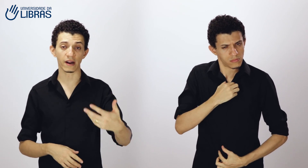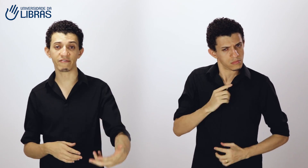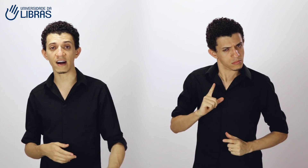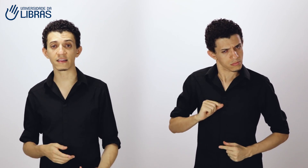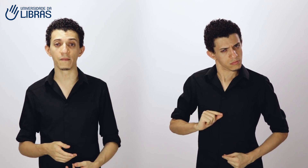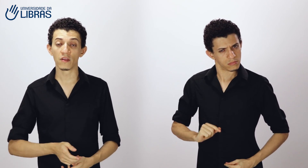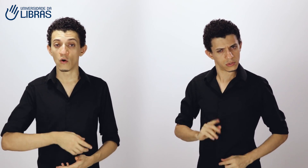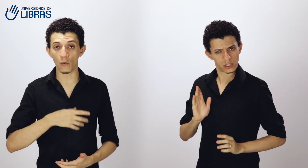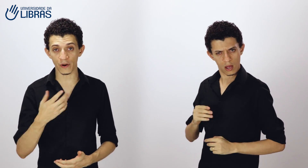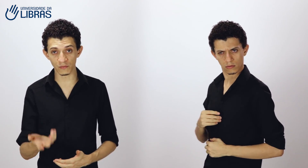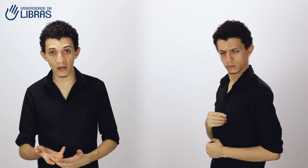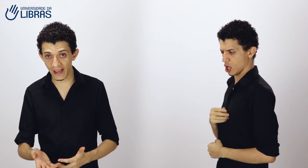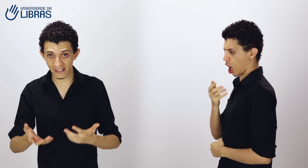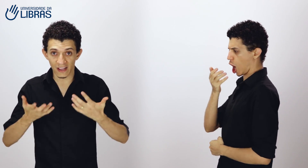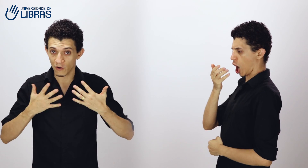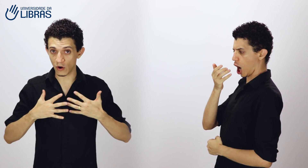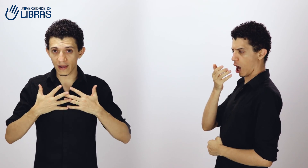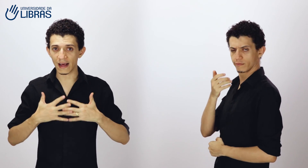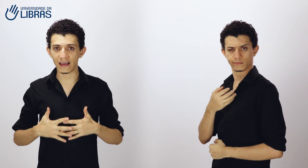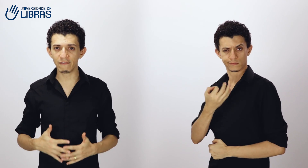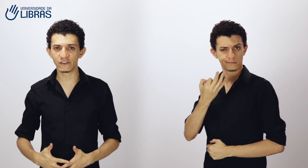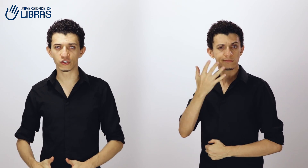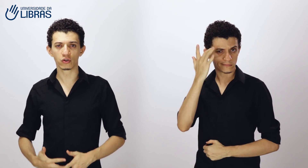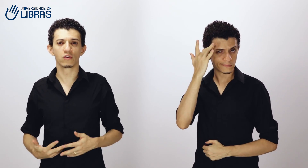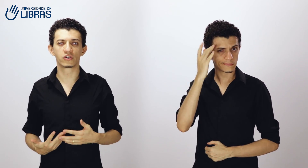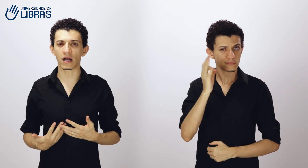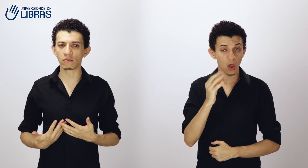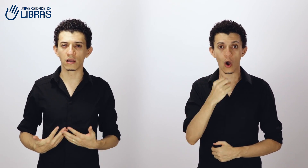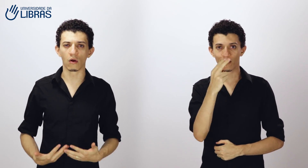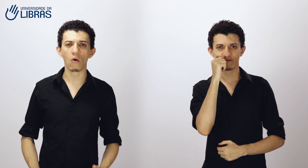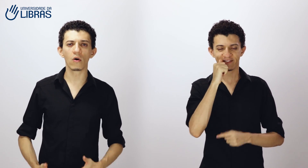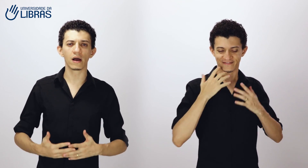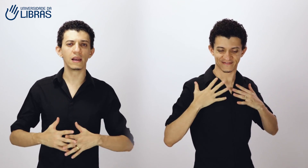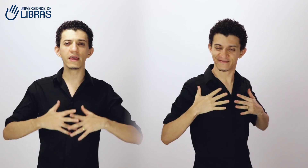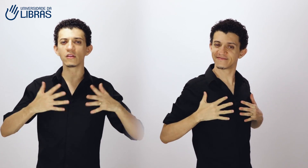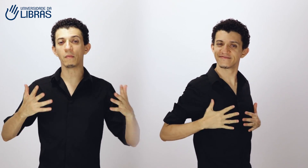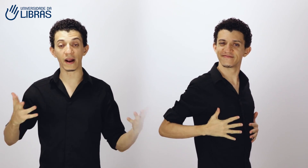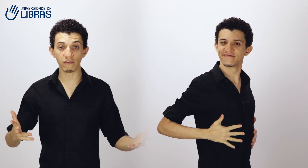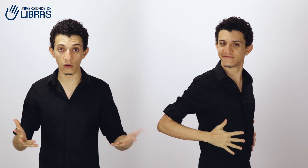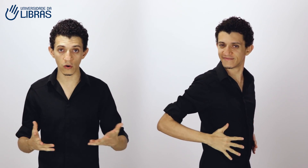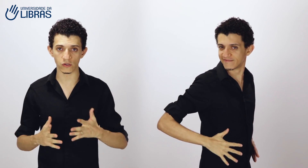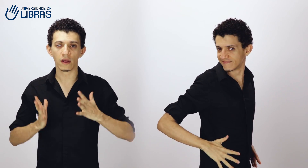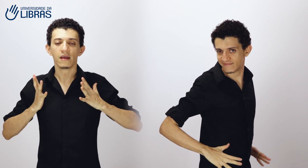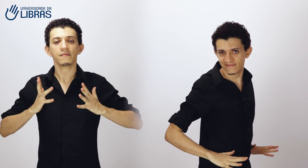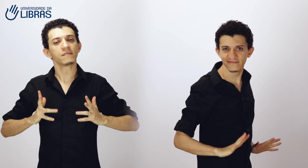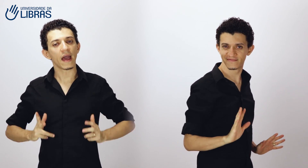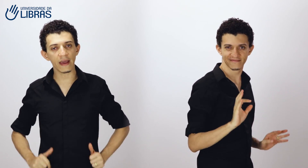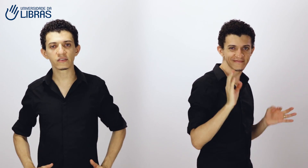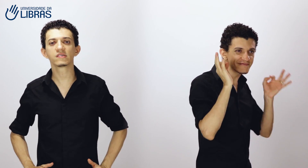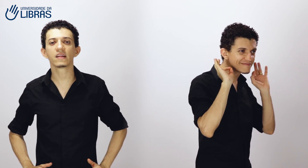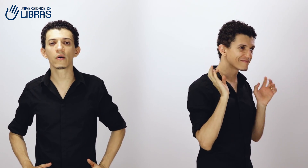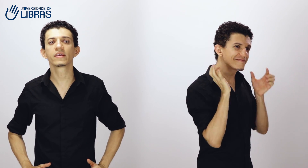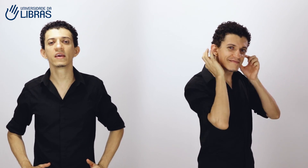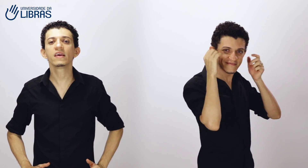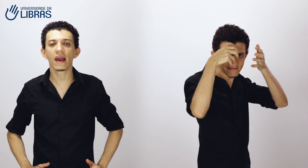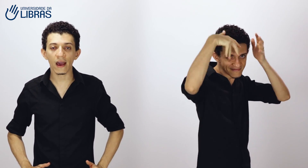gravata. Ou para as mulheres, coloca lá aquele vestido de cauda longa, lindo, maravilhoso. É esse sinal aqui que é